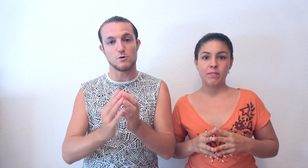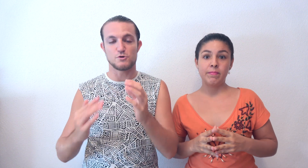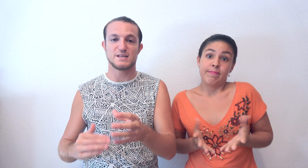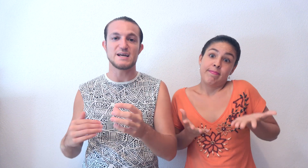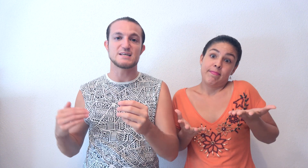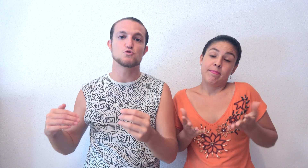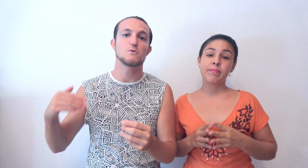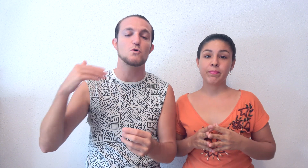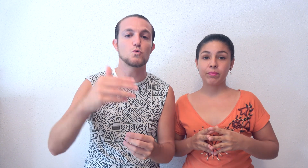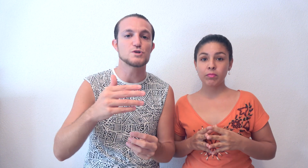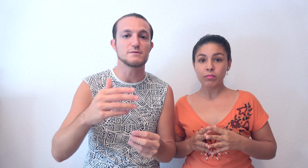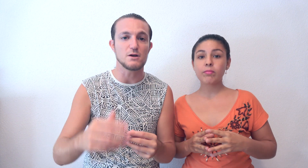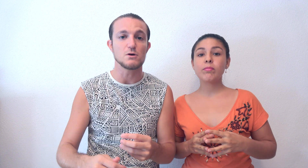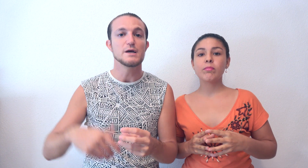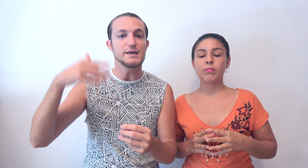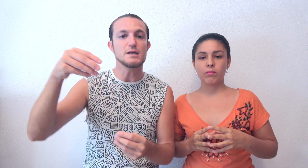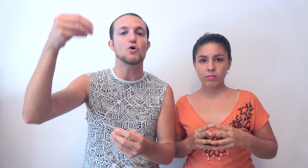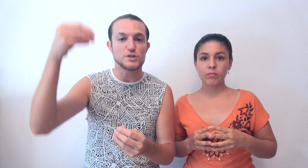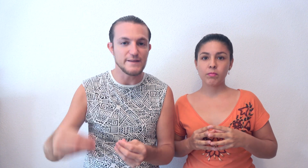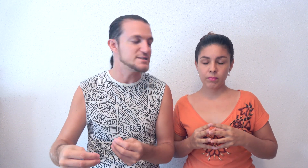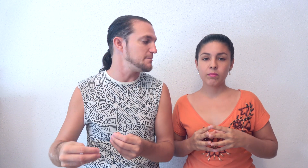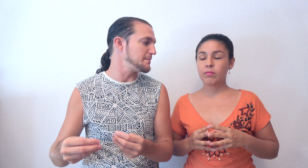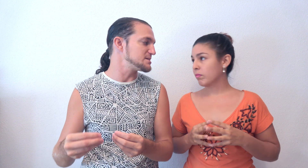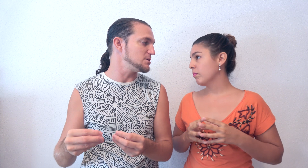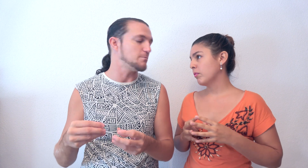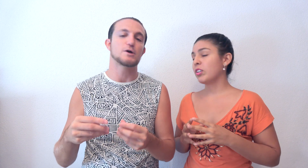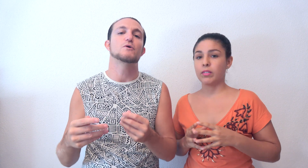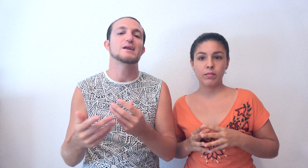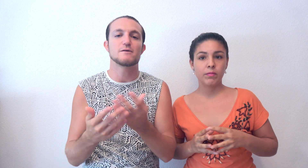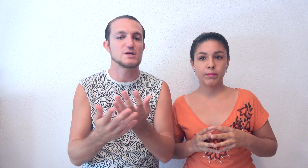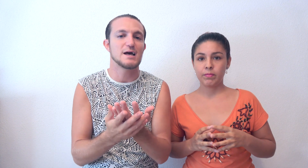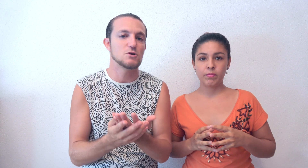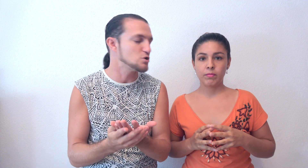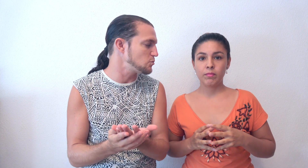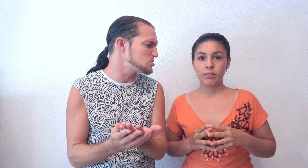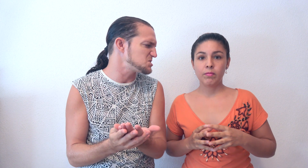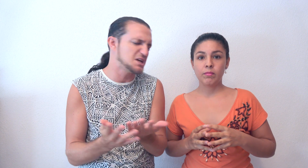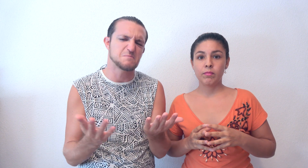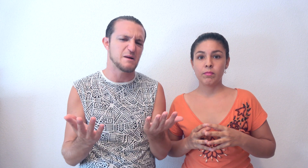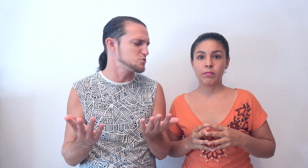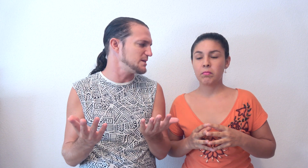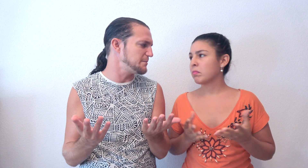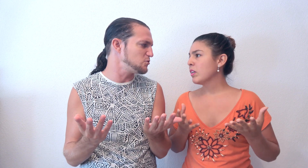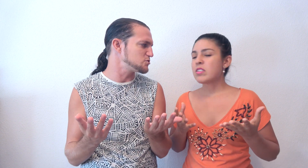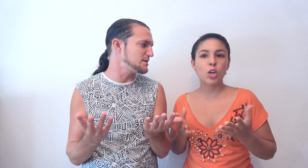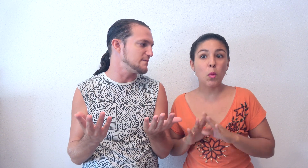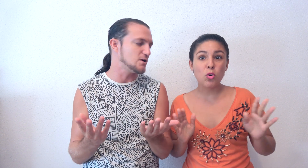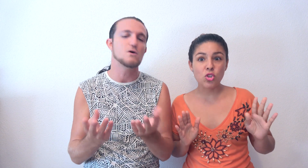Bueno, pues dejáis que suba un autobús entero y os quedáis en el primer sitio, porque no hay nadie, en los autobuses, ¿qué esperamos? 20 minutos, 25. con mucho.